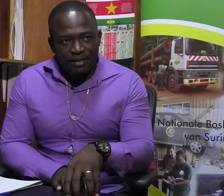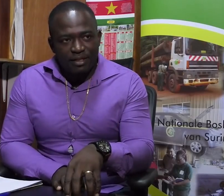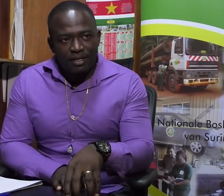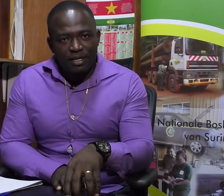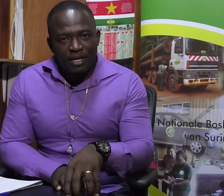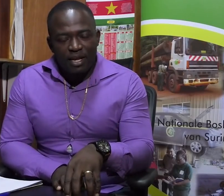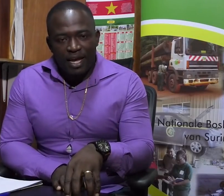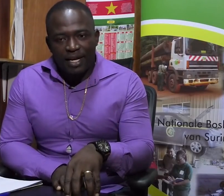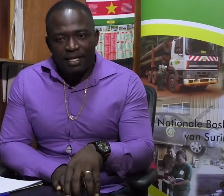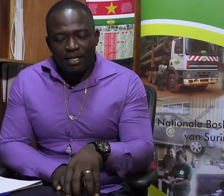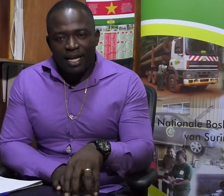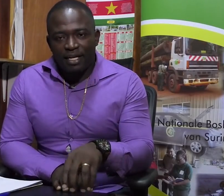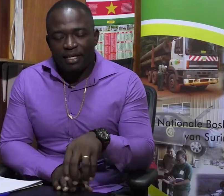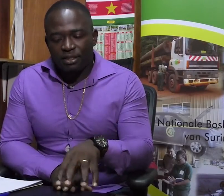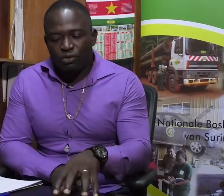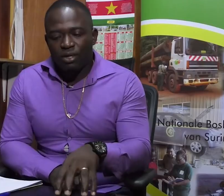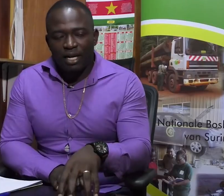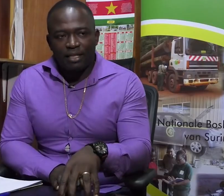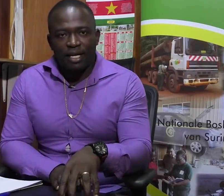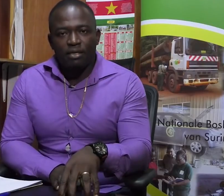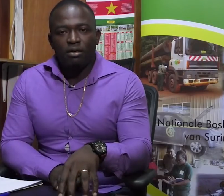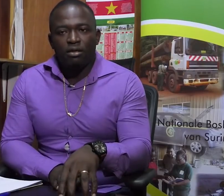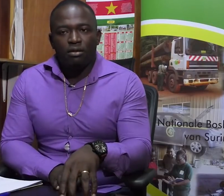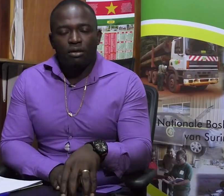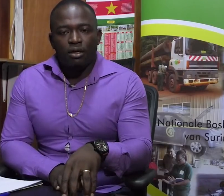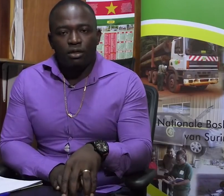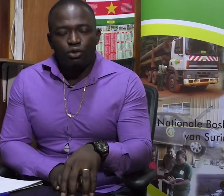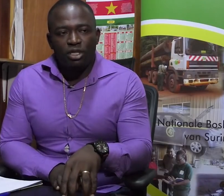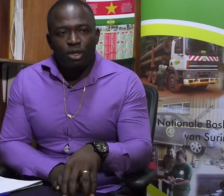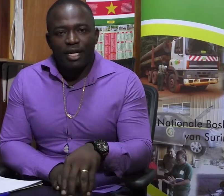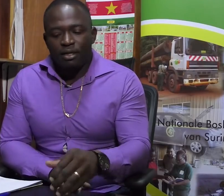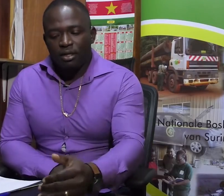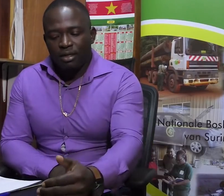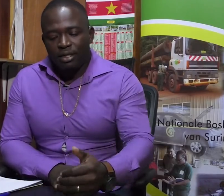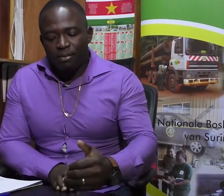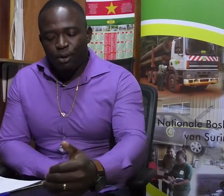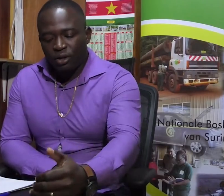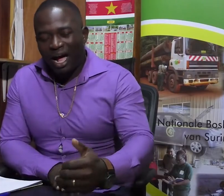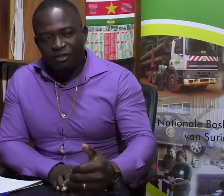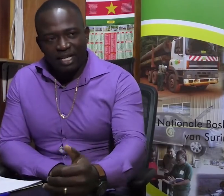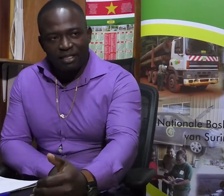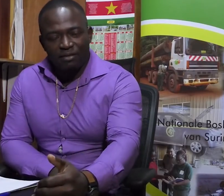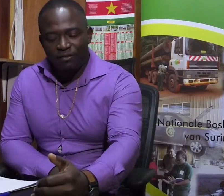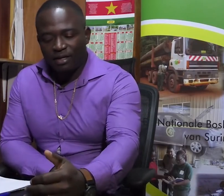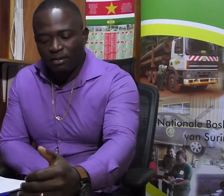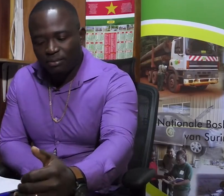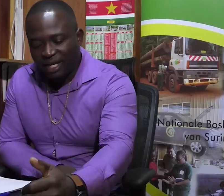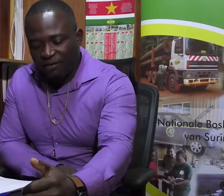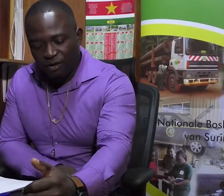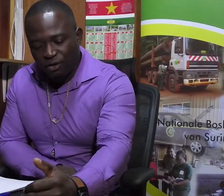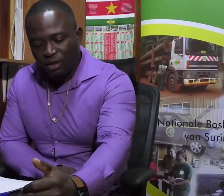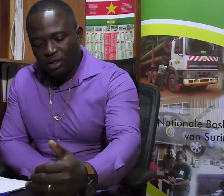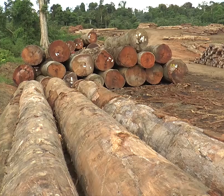klant. En dan denk ik dat je zo'n klant dan zo stimuleert, de brug, de afstand van